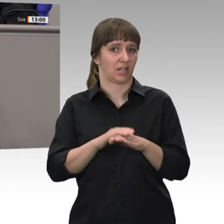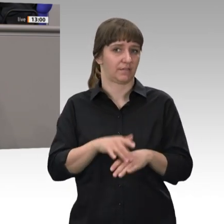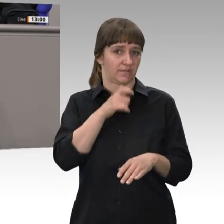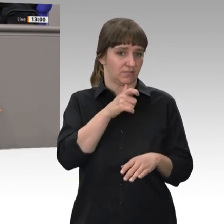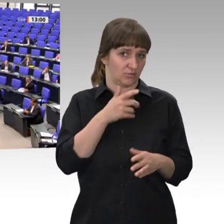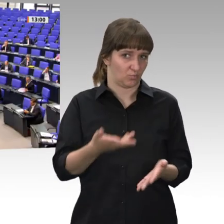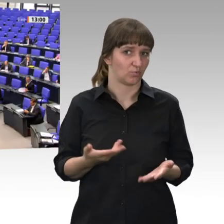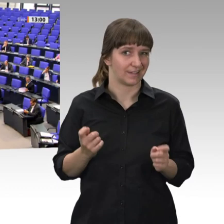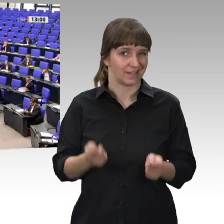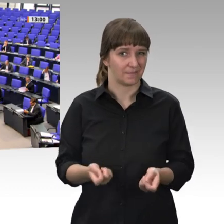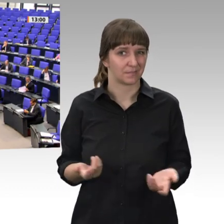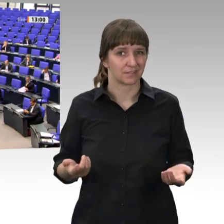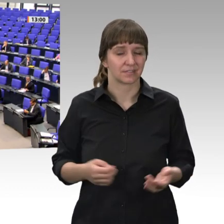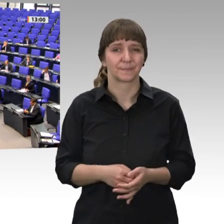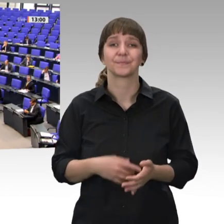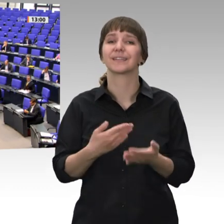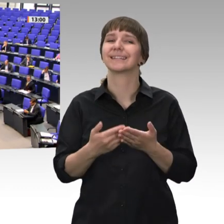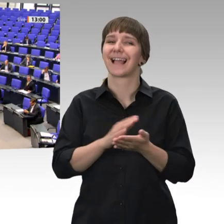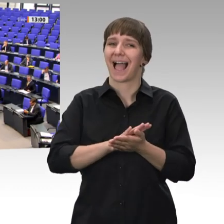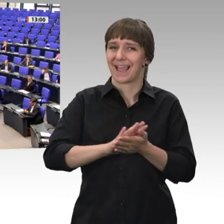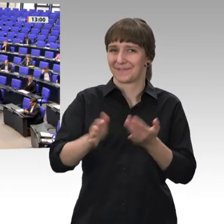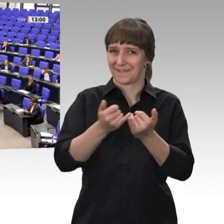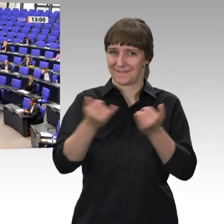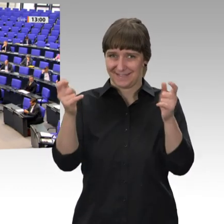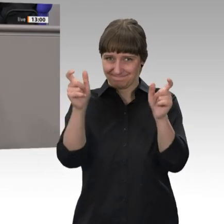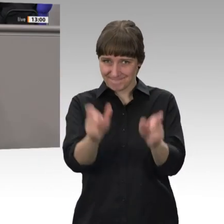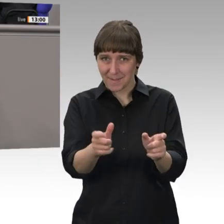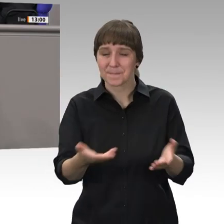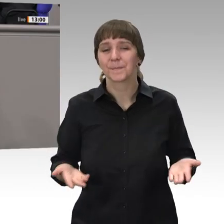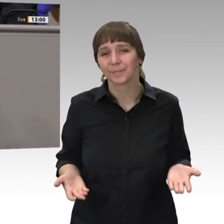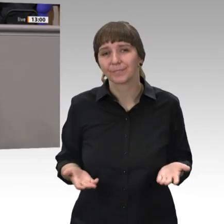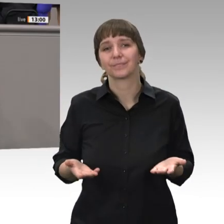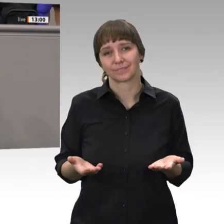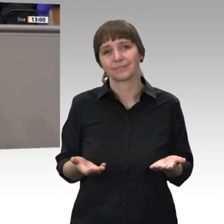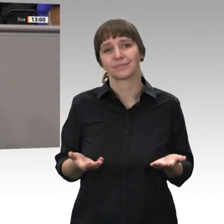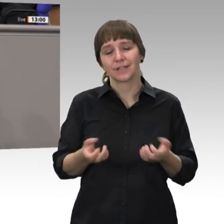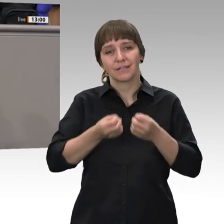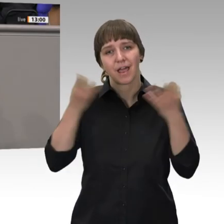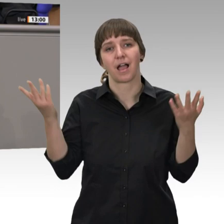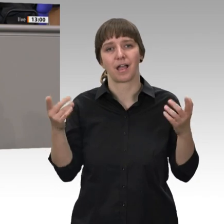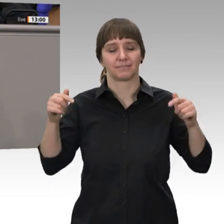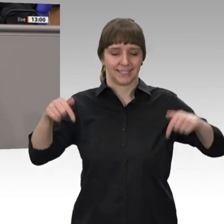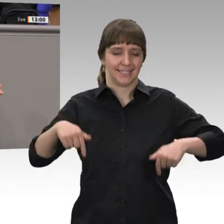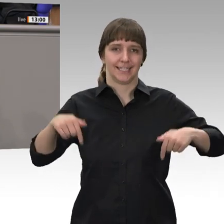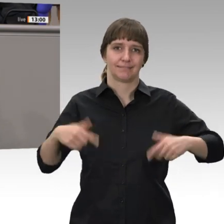Das Einfachste, um dem vorzubeugen, wäre natürlich unser hier heute zur Abstimmung stehendes